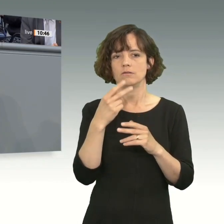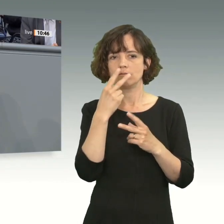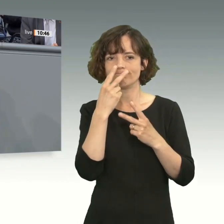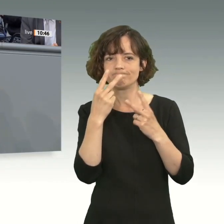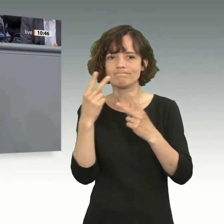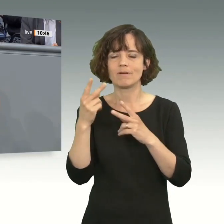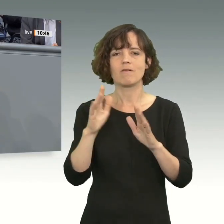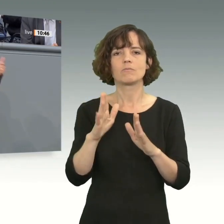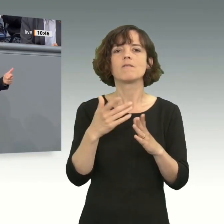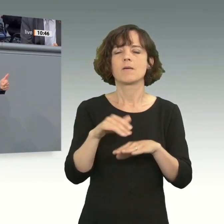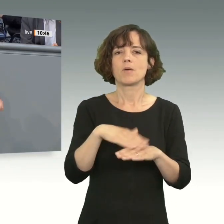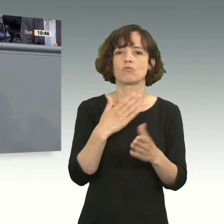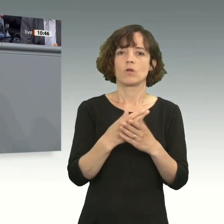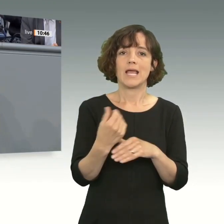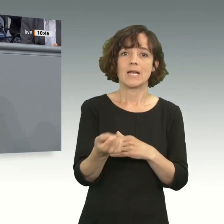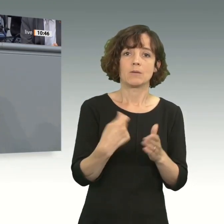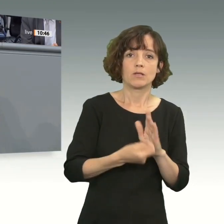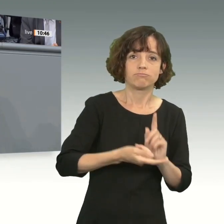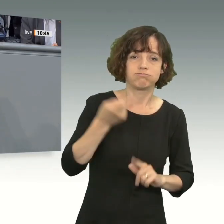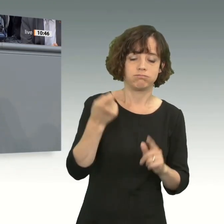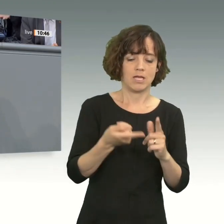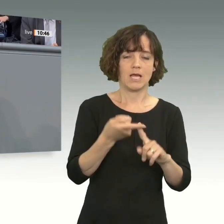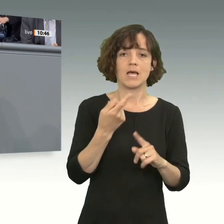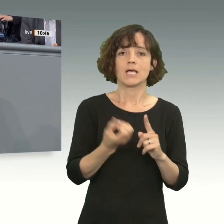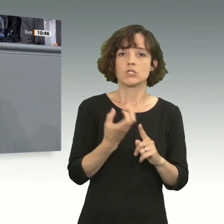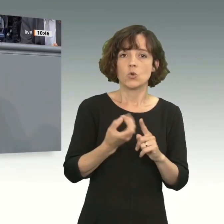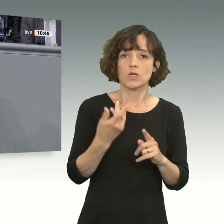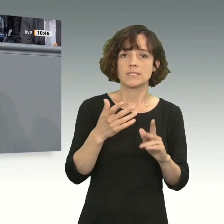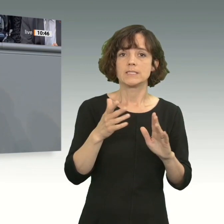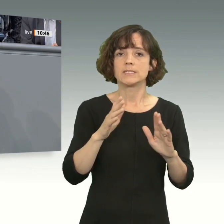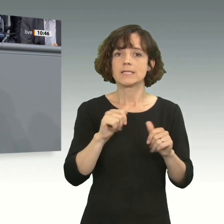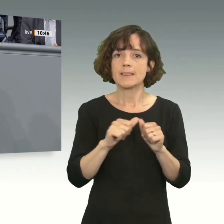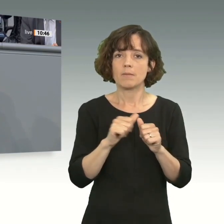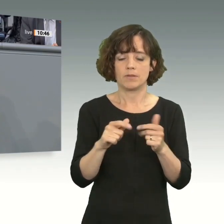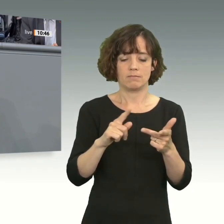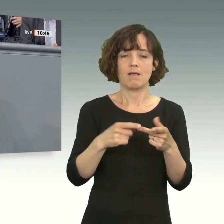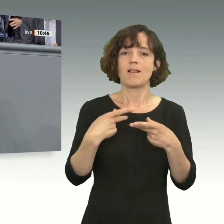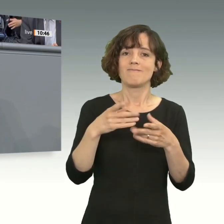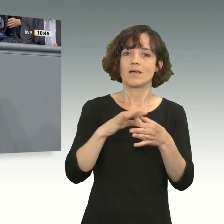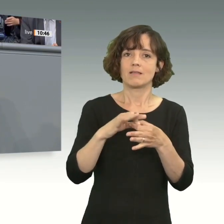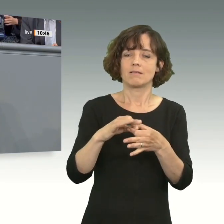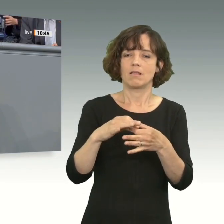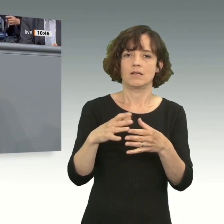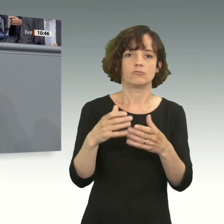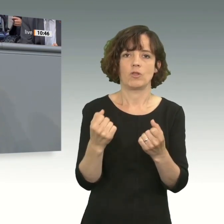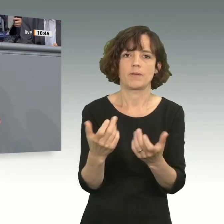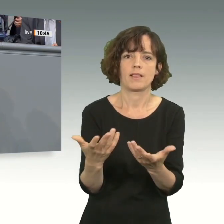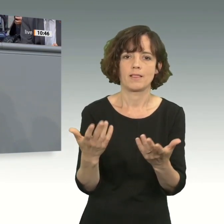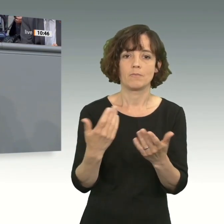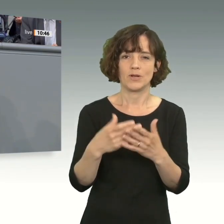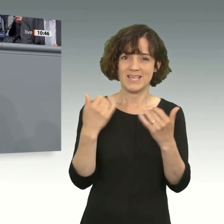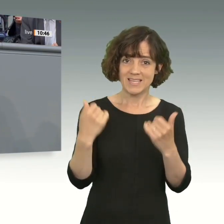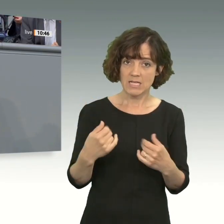Höhere Energiepreise, knappe Ressourcen und auch labile Lieferketten. Die Antwort auf diese Krise darf nicht sein,